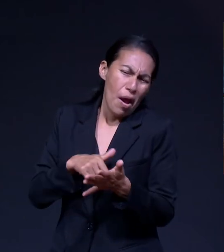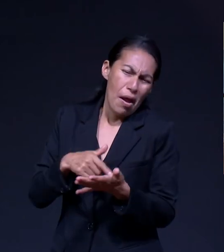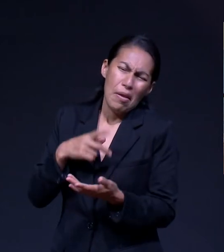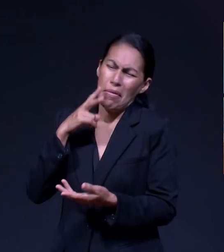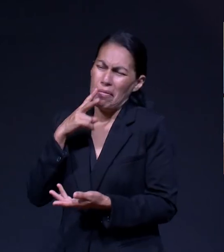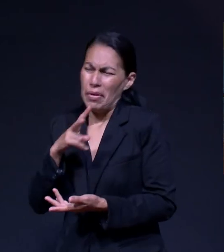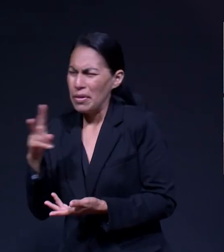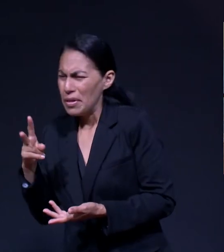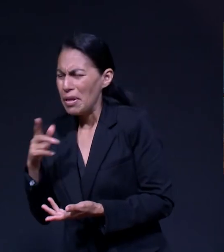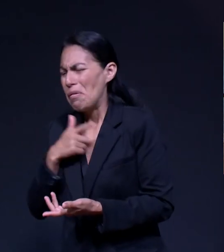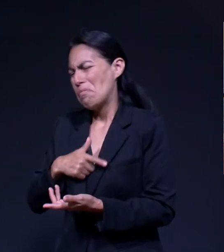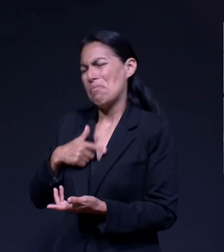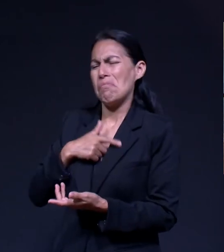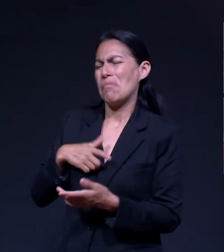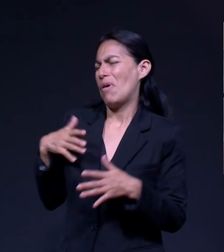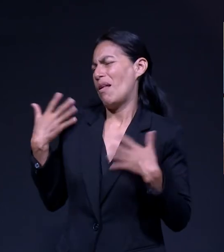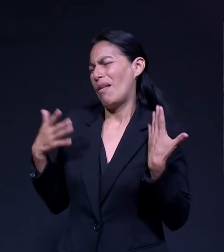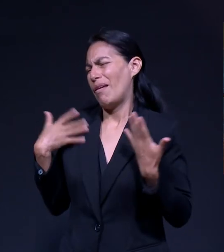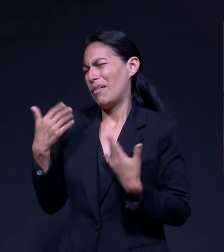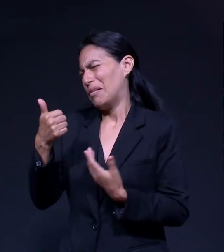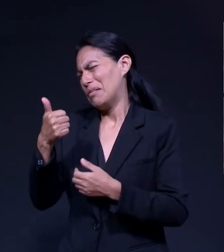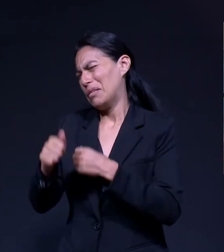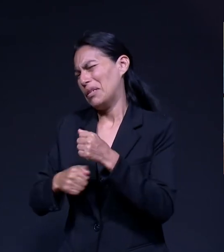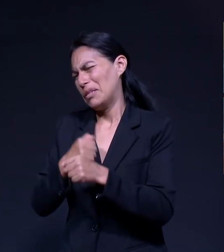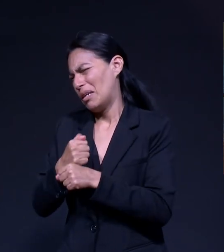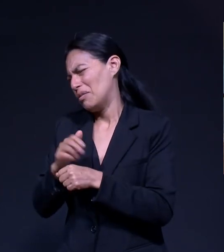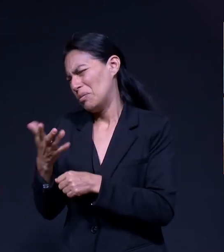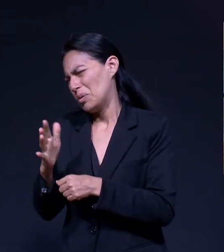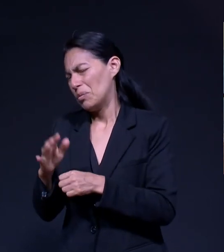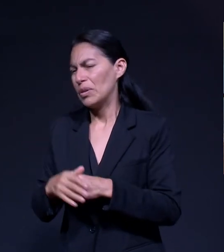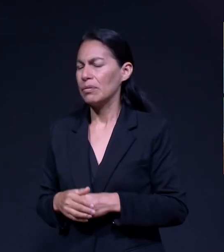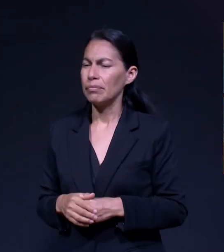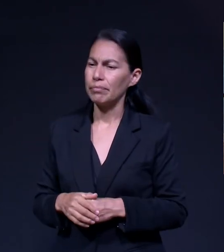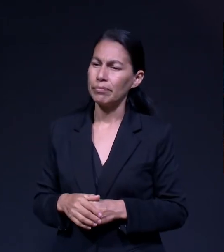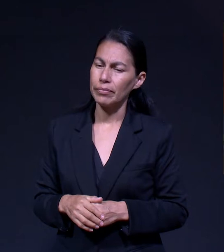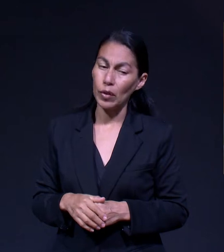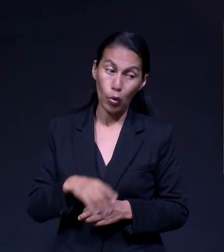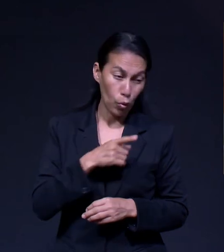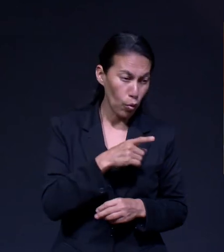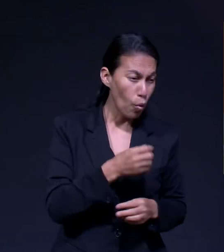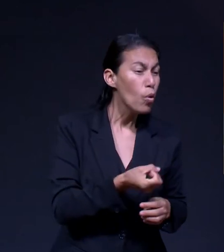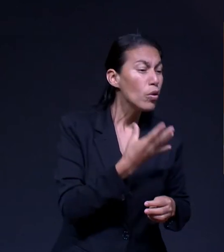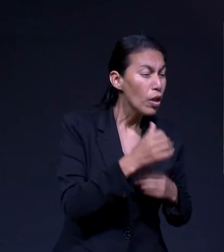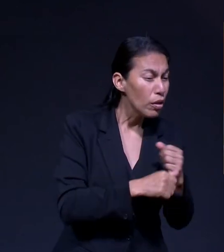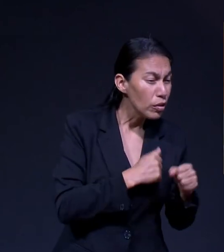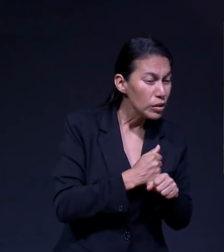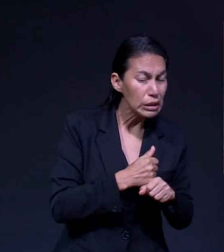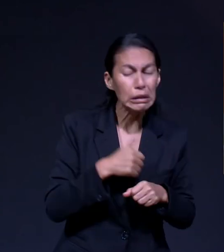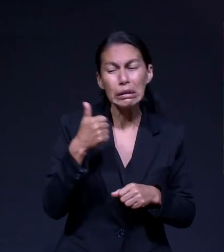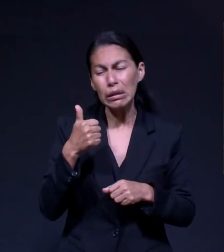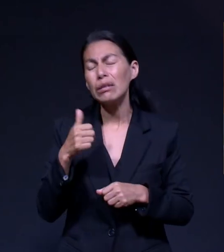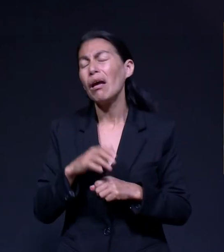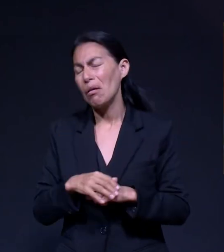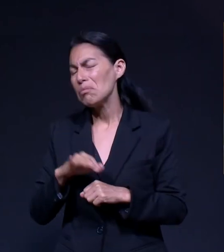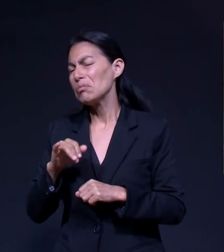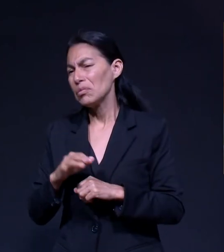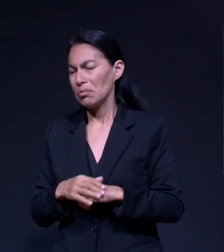¿Qué la atendías entonces? Yo tenía unos 6 años 6 años Sí Entonces Resulta que llegamos a ese lugar A mi mamá le gustó